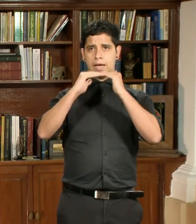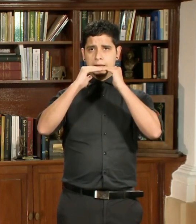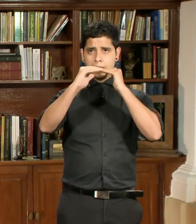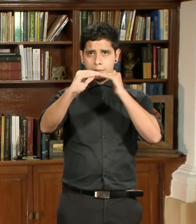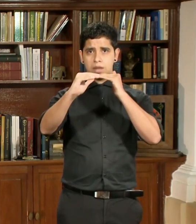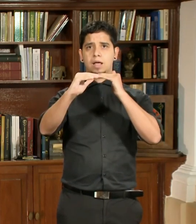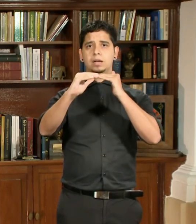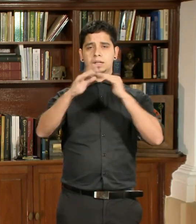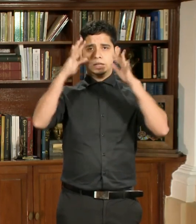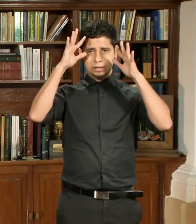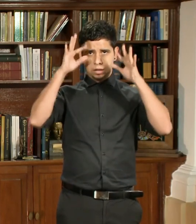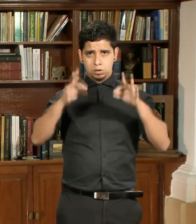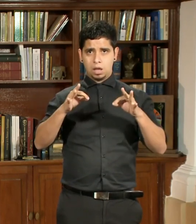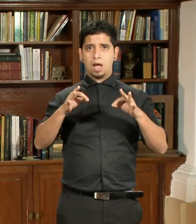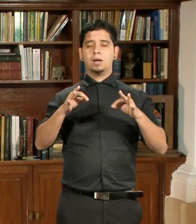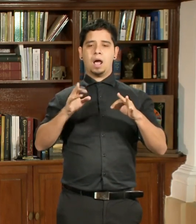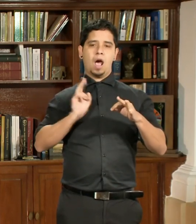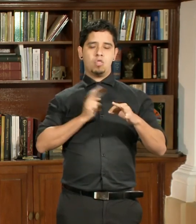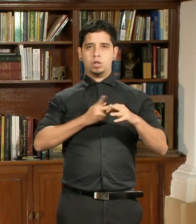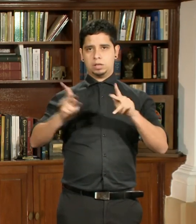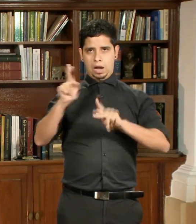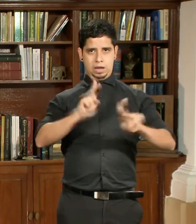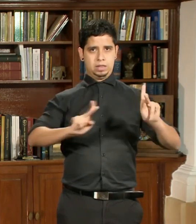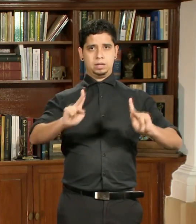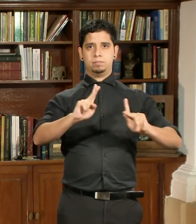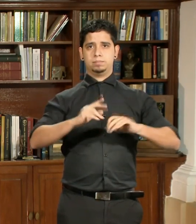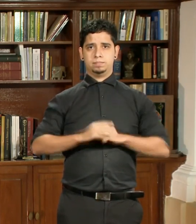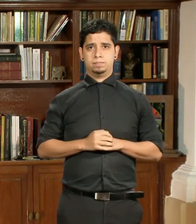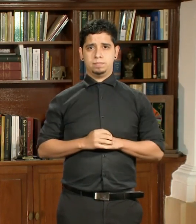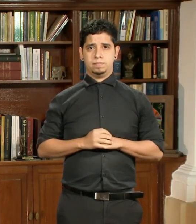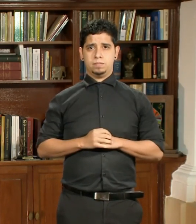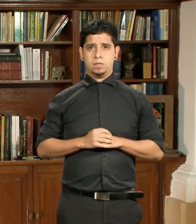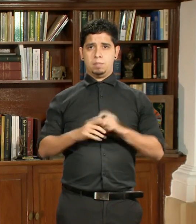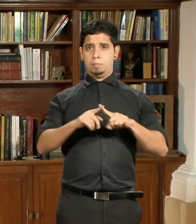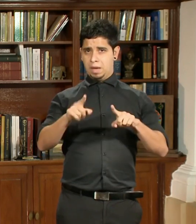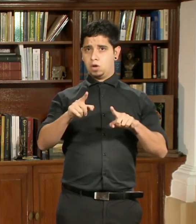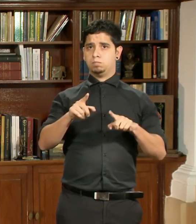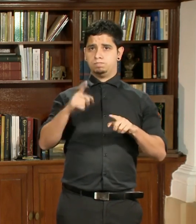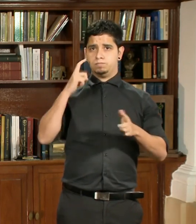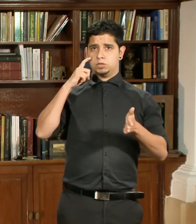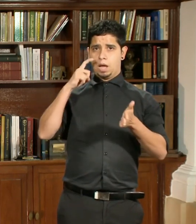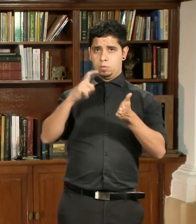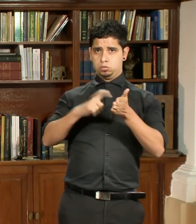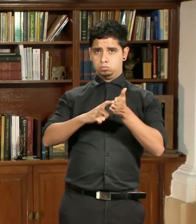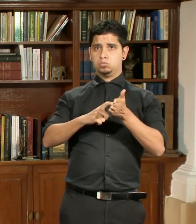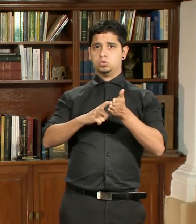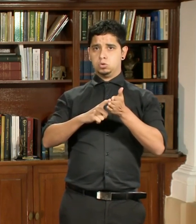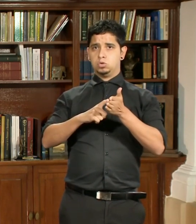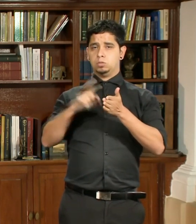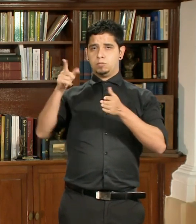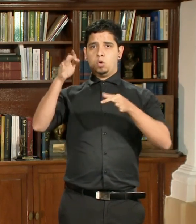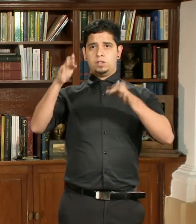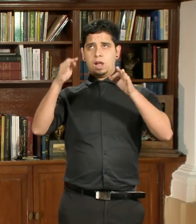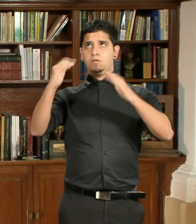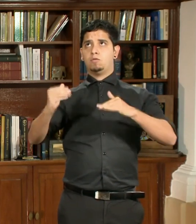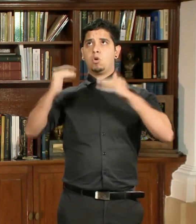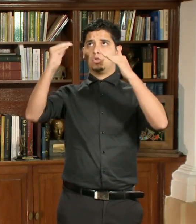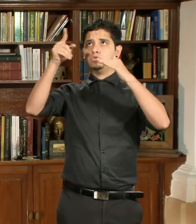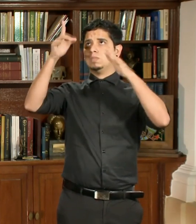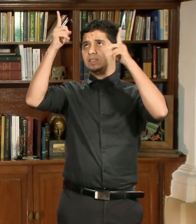sosiego a nuestra gente. Sin embargo, en vista de la decisión de nuestro más alto foro judicial,